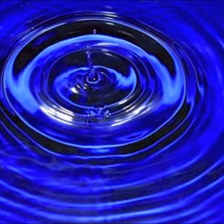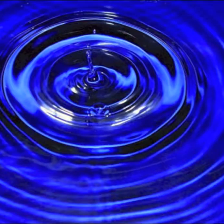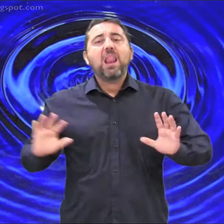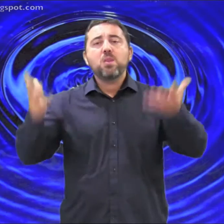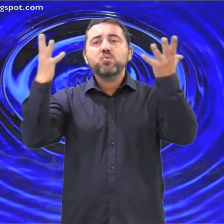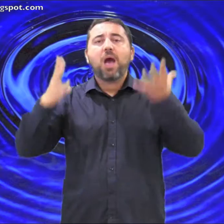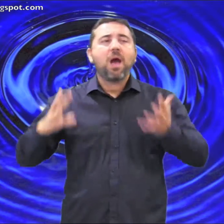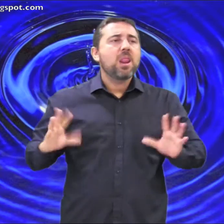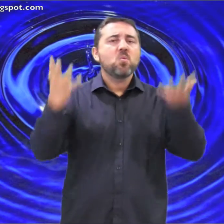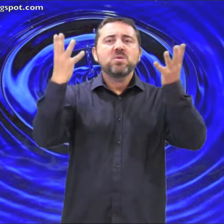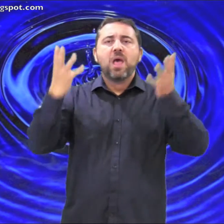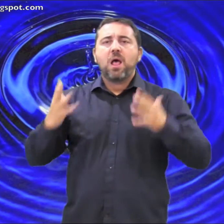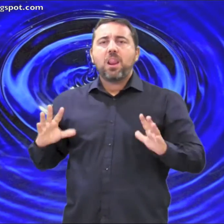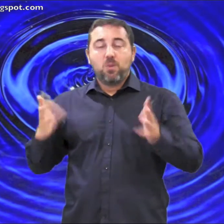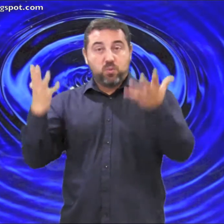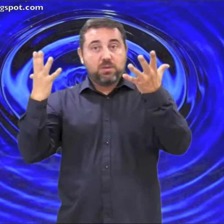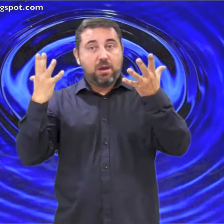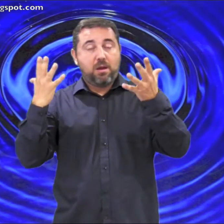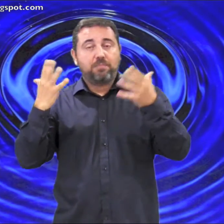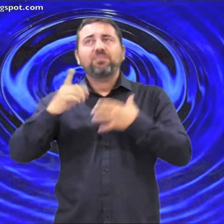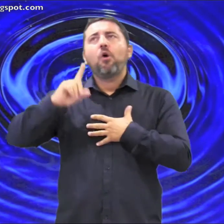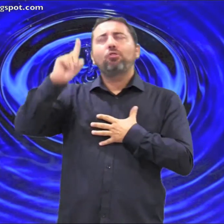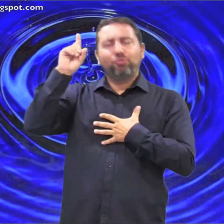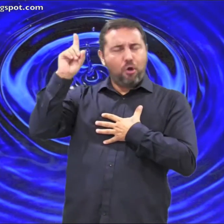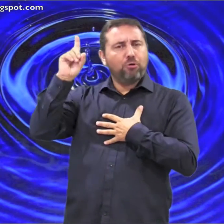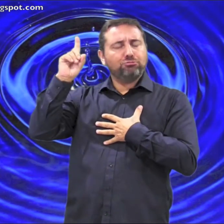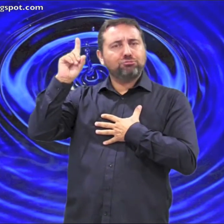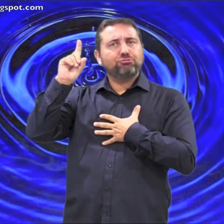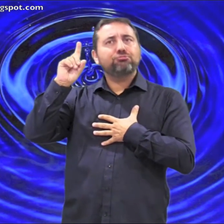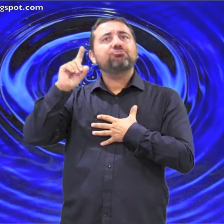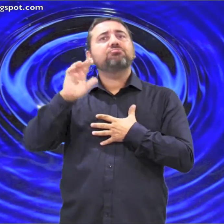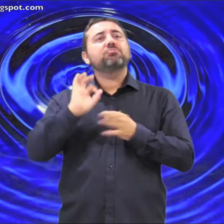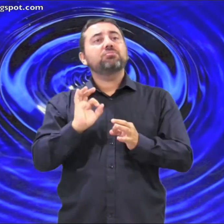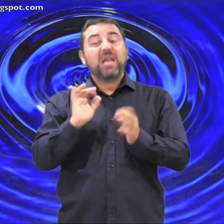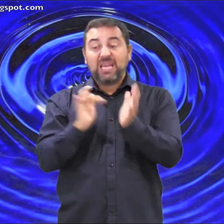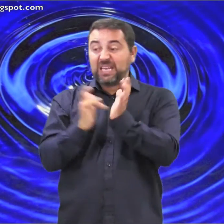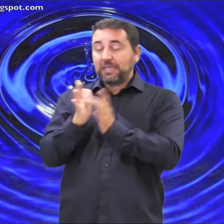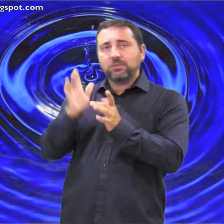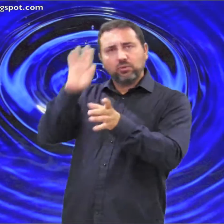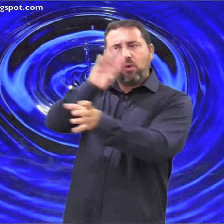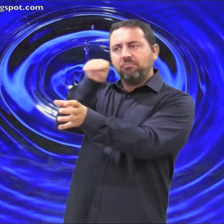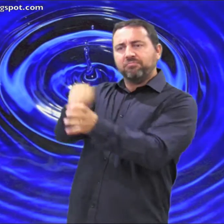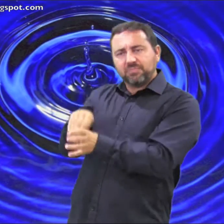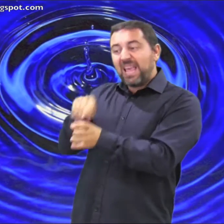Aleluya Aleluya Aleluya Dios estaba en Cristo reconciliando